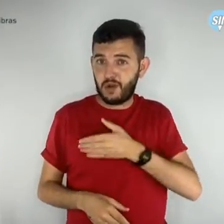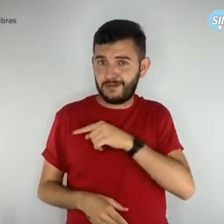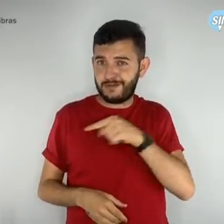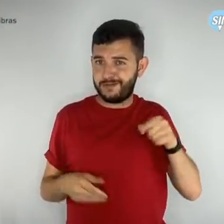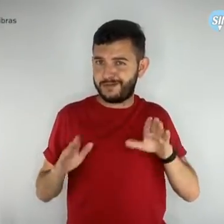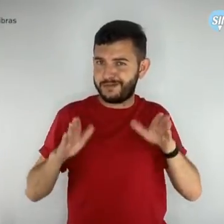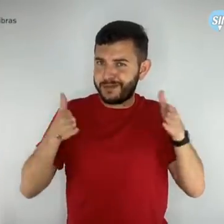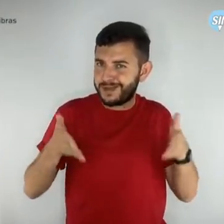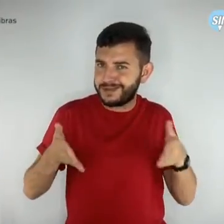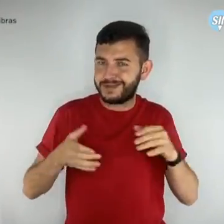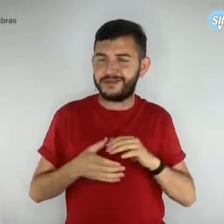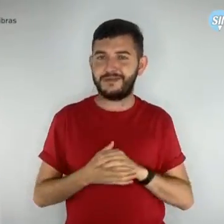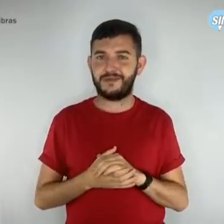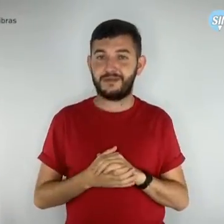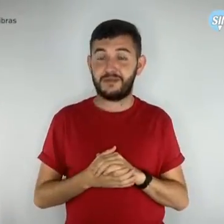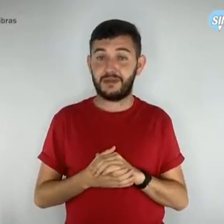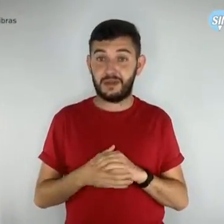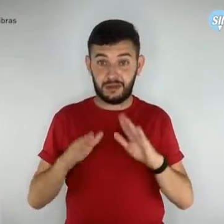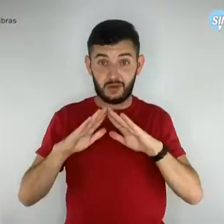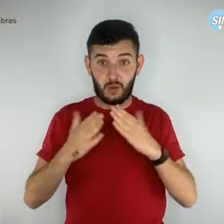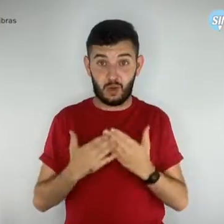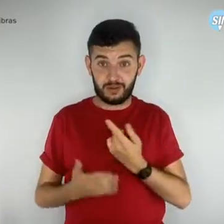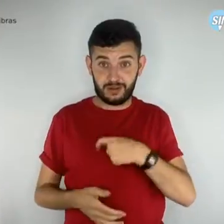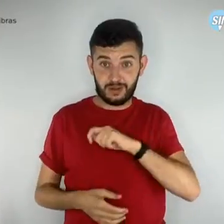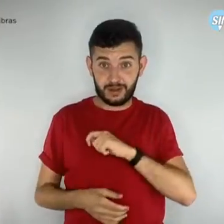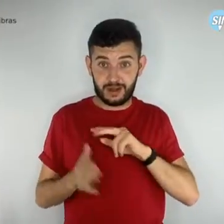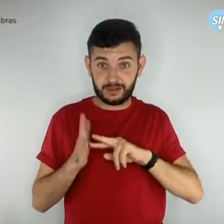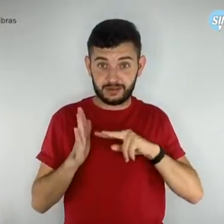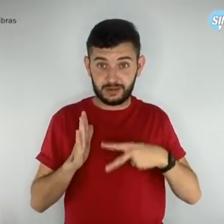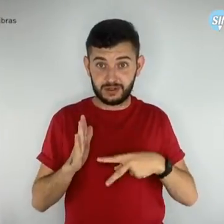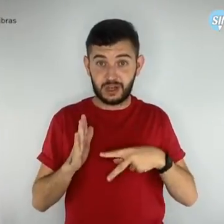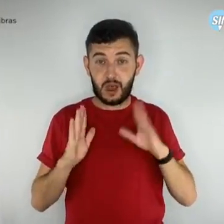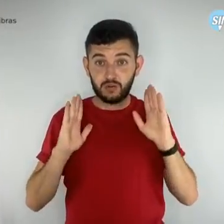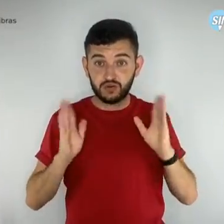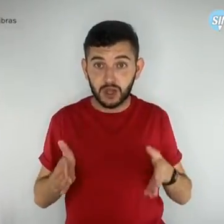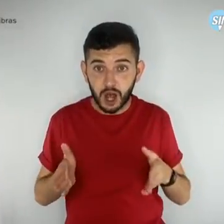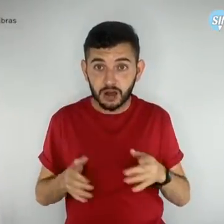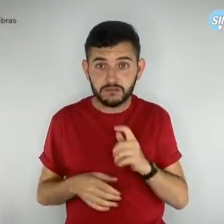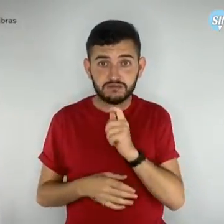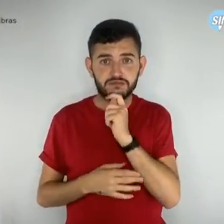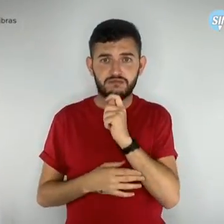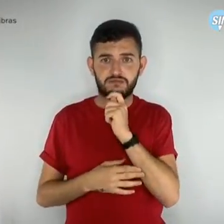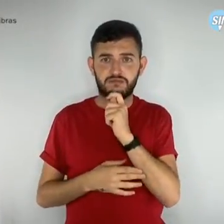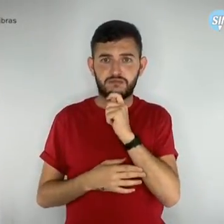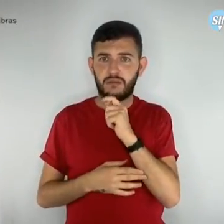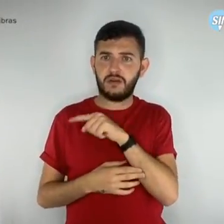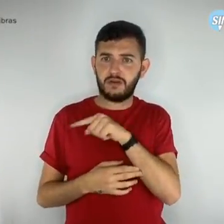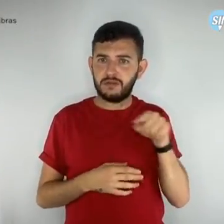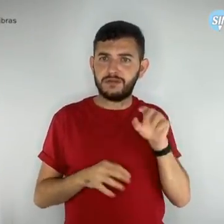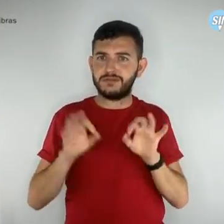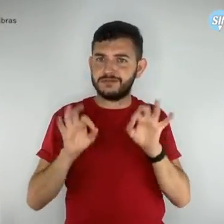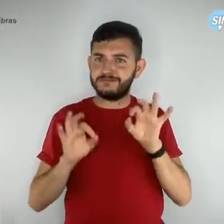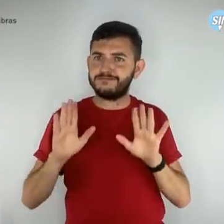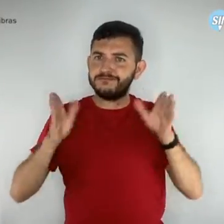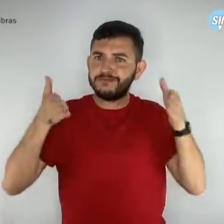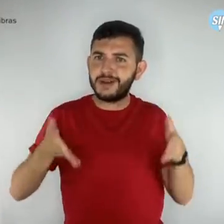Não? Então faça a eleição e escolha seus representantes na escola. Está em curso a